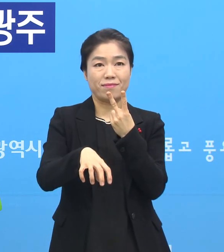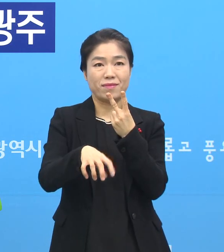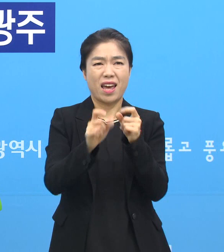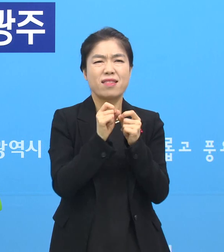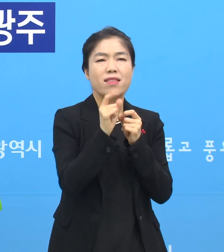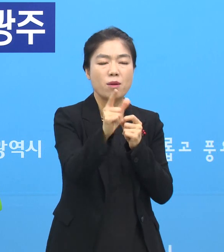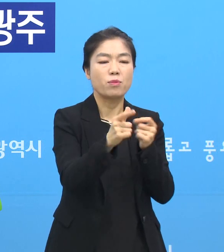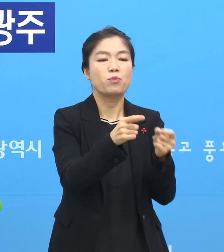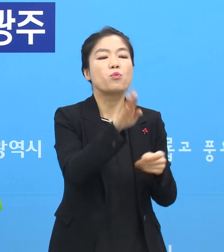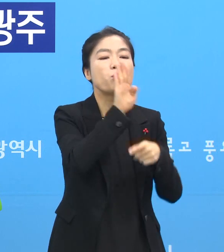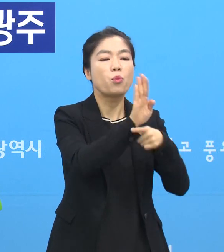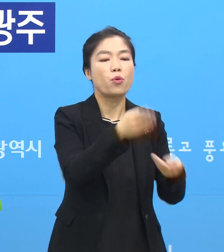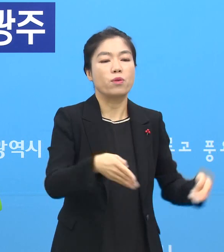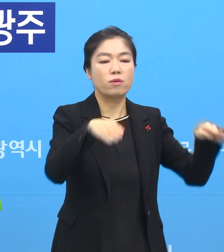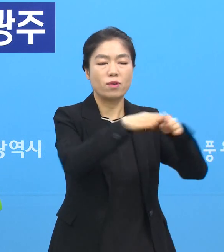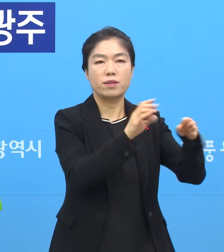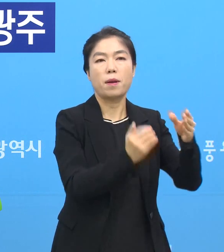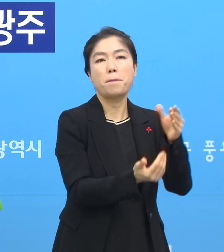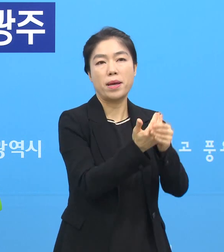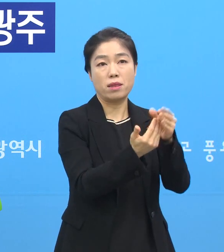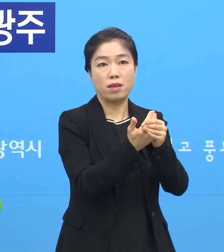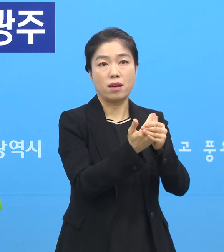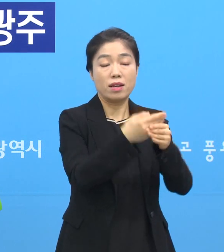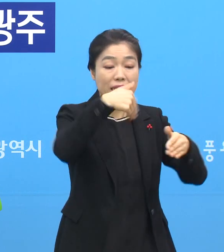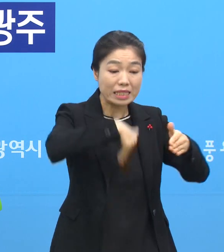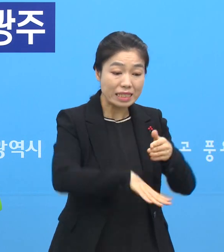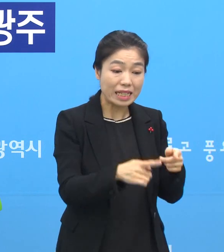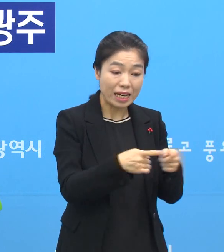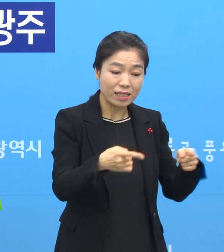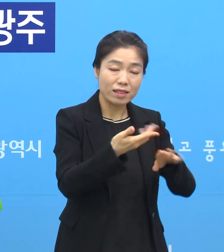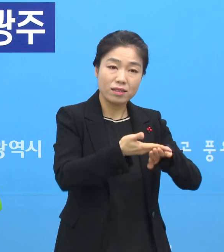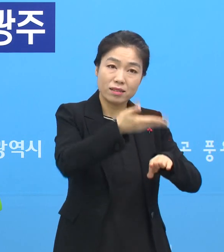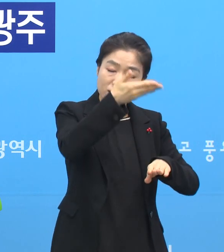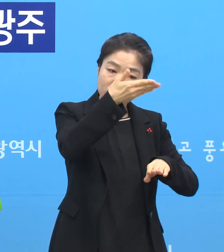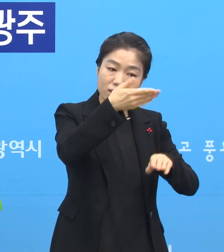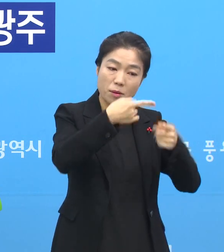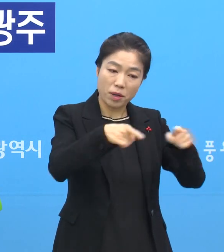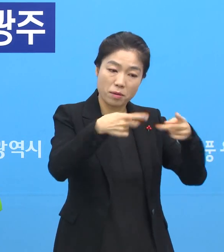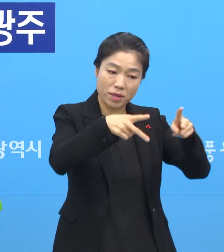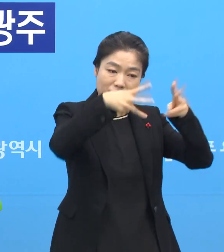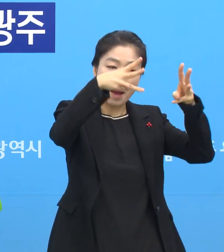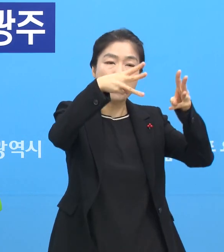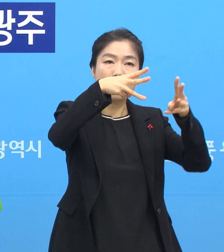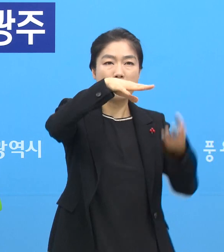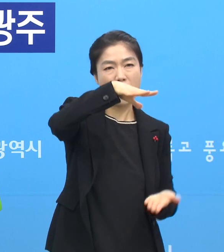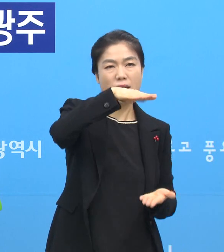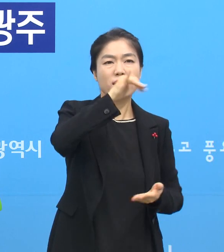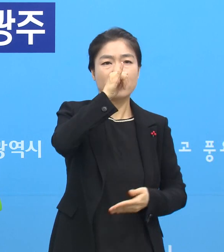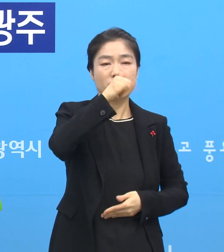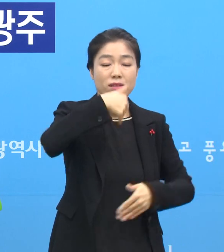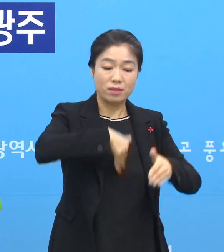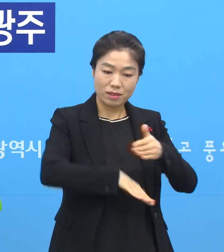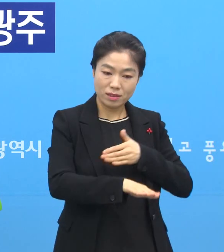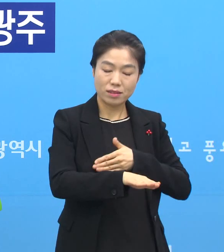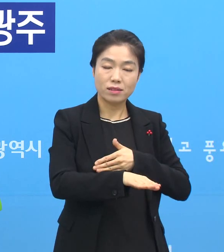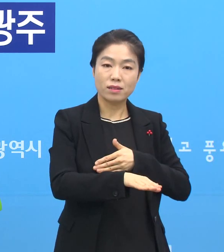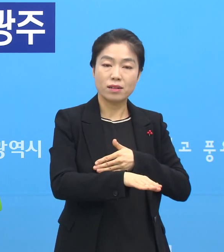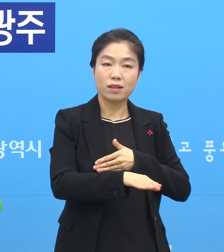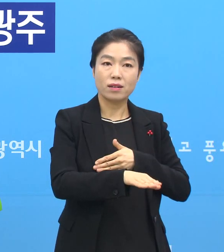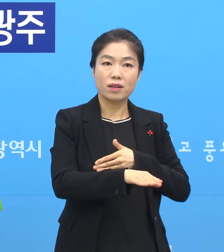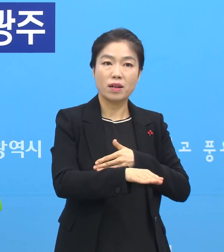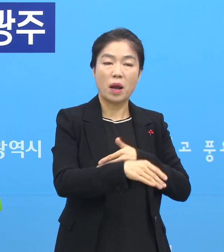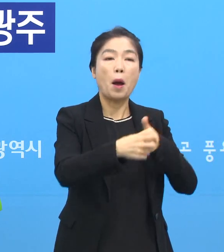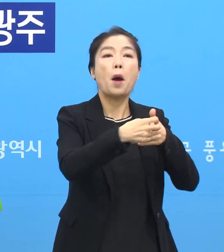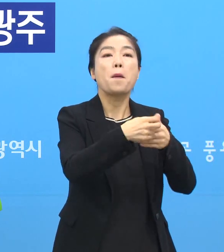본관에서 발생을 했습니다. 이 본관은 지하 1층, 지상 3층의 건물인데요. 지하, 즉